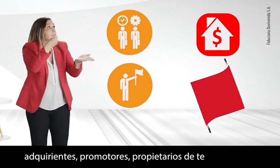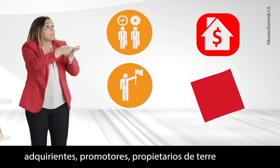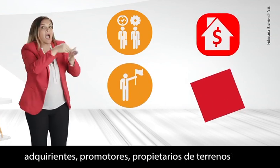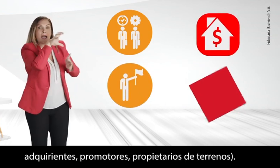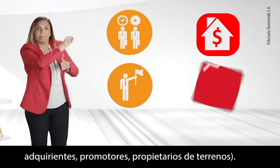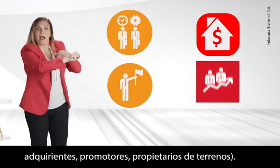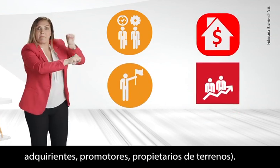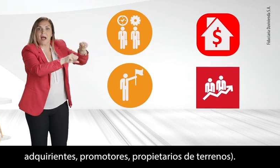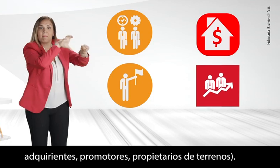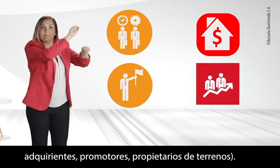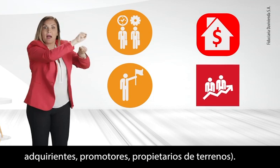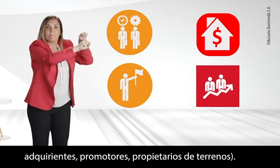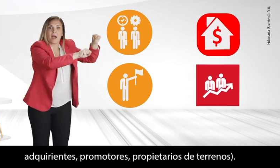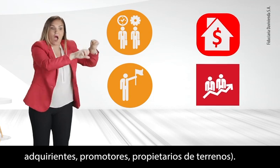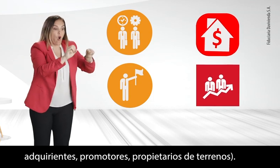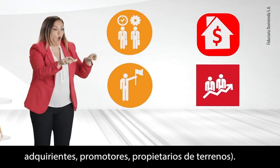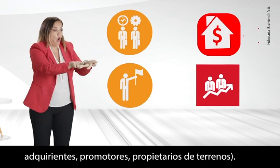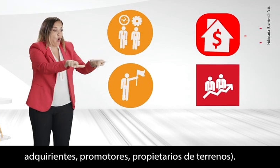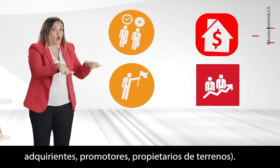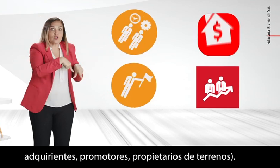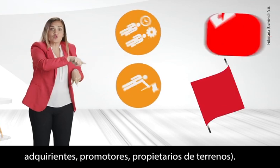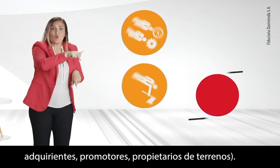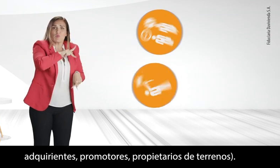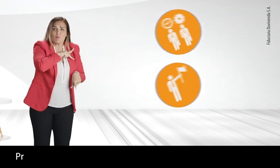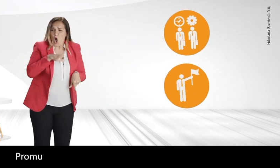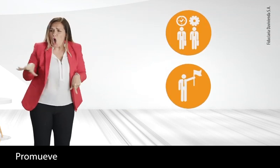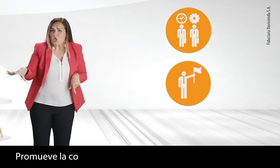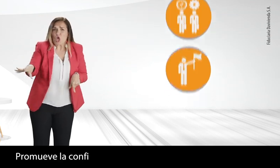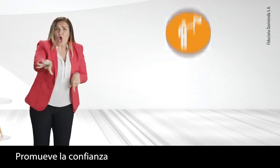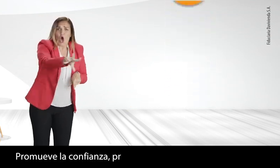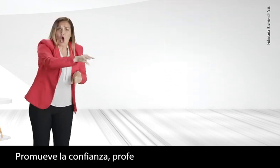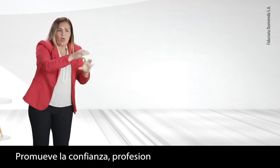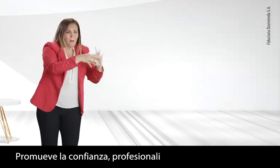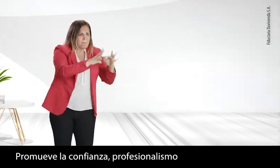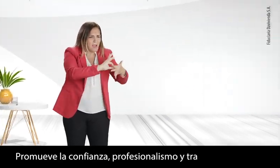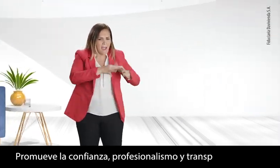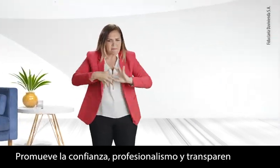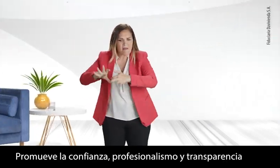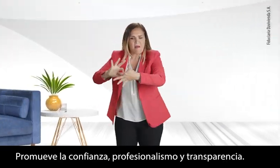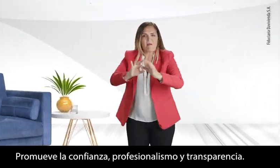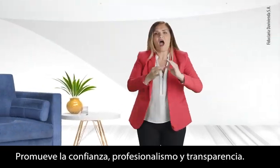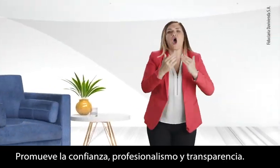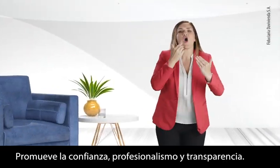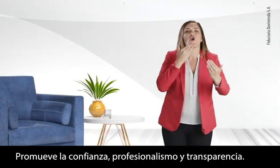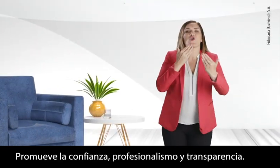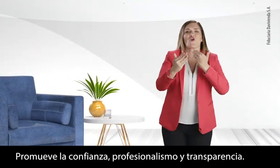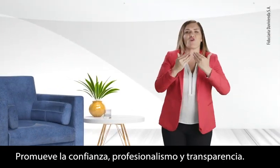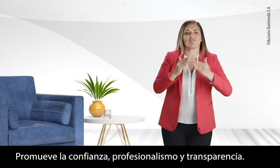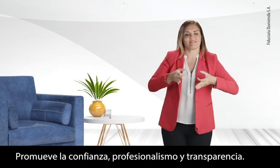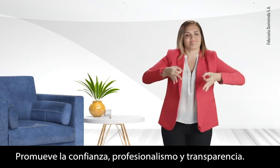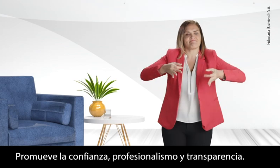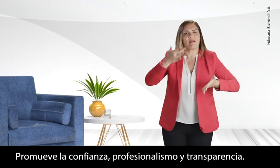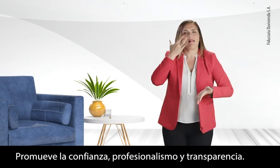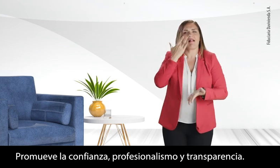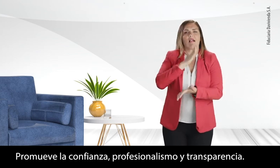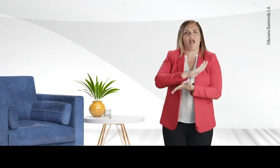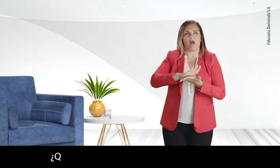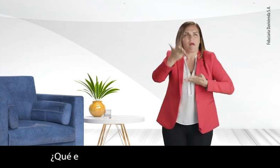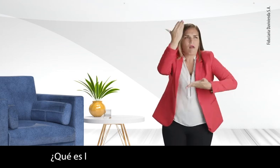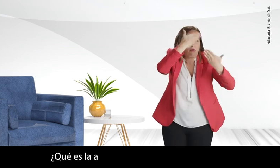promotores, propietarios de terrenos, promueve la confianza, profesionalismo y transparencia. ¿Qué